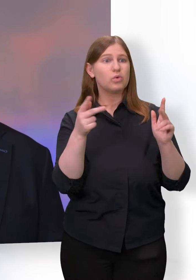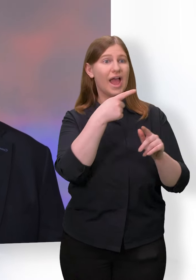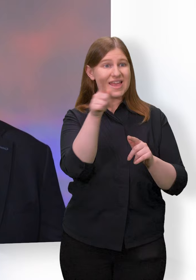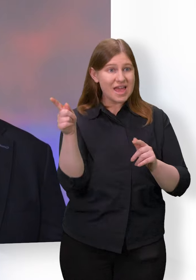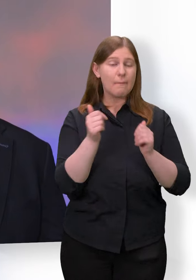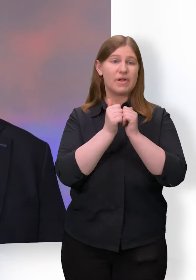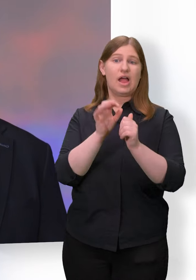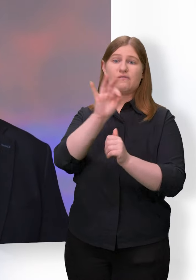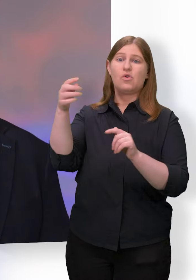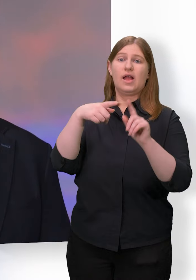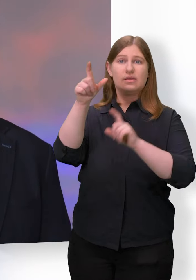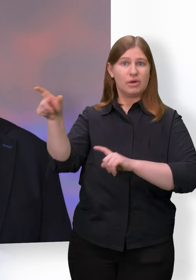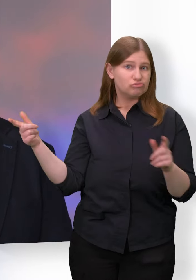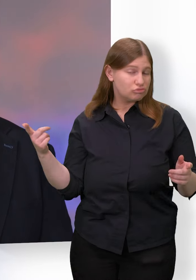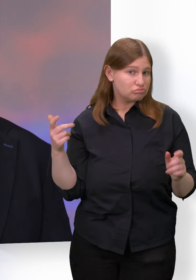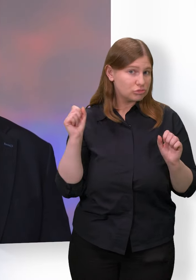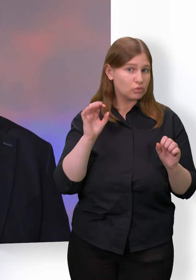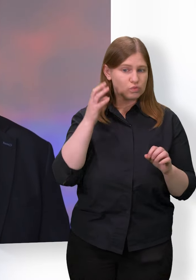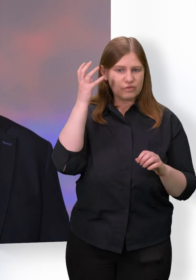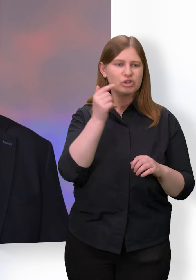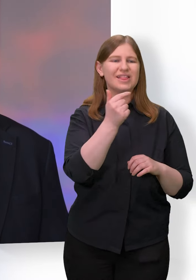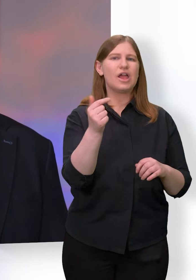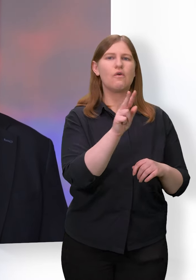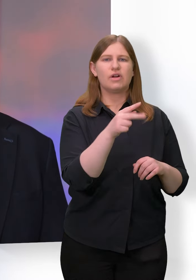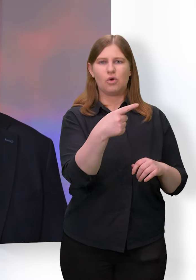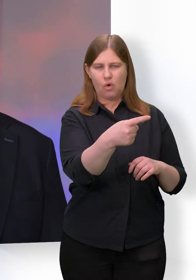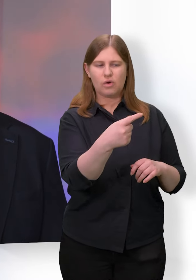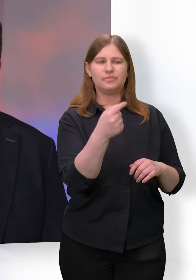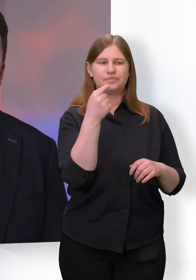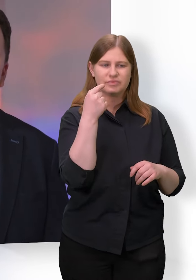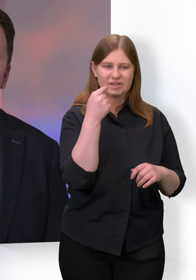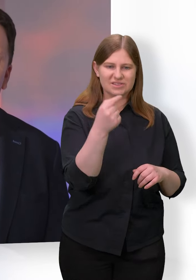Ich kann mir gut vorstellen, dass Theo van Gogh seinerzeit nicht verstanden wurde.